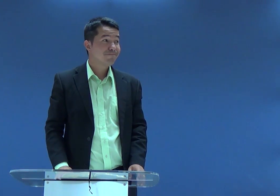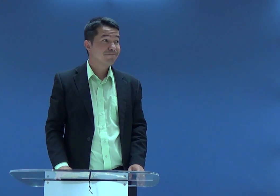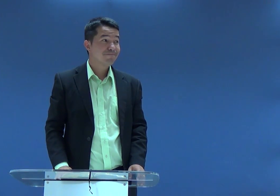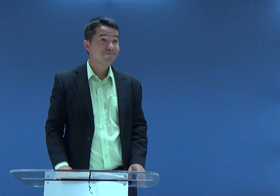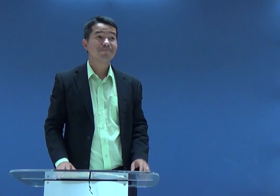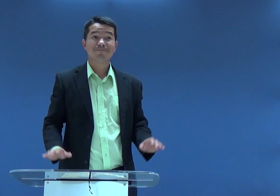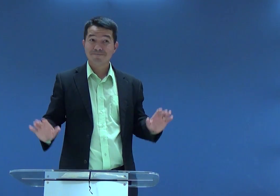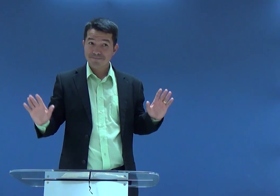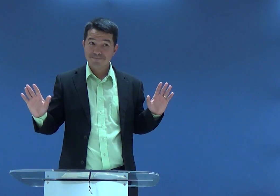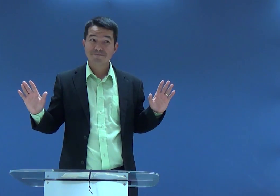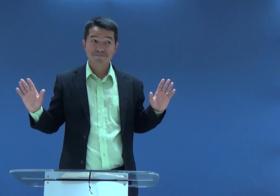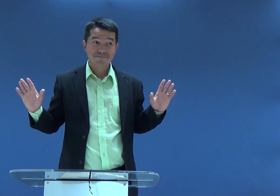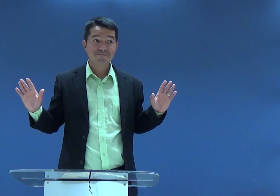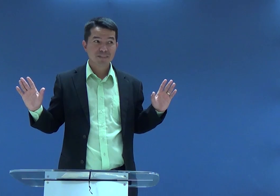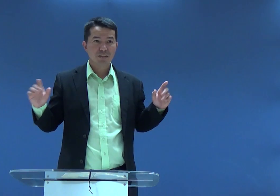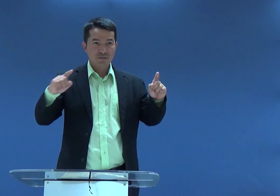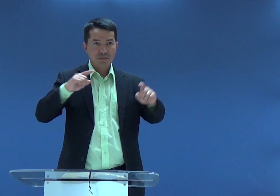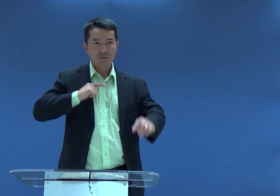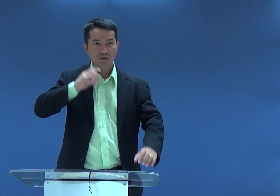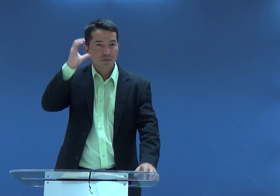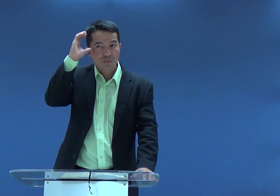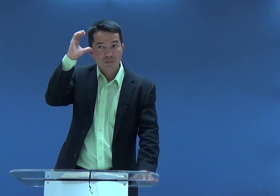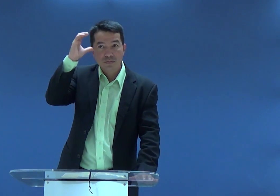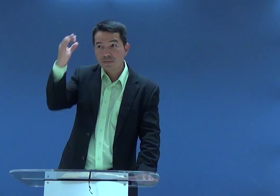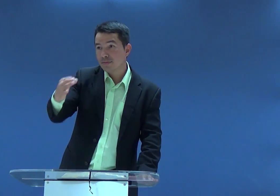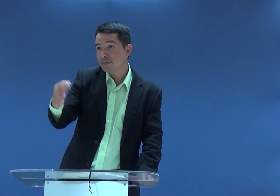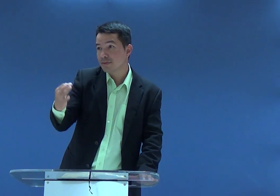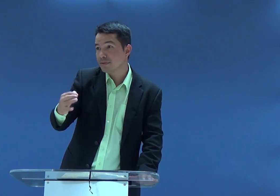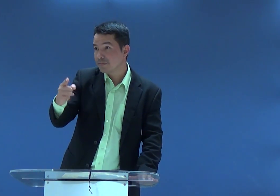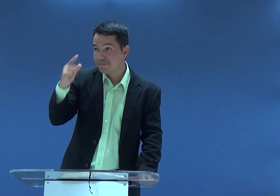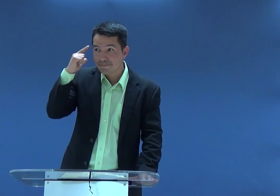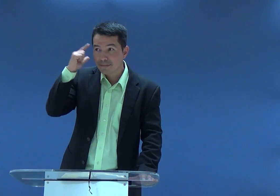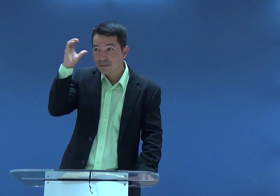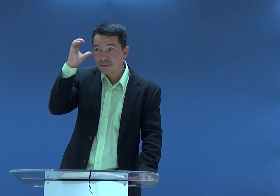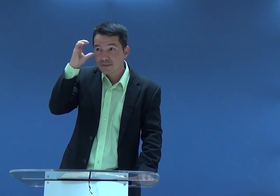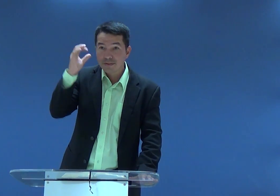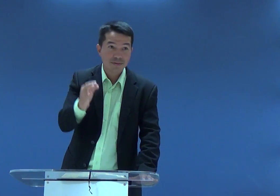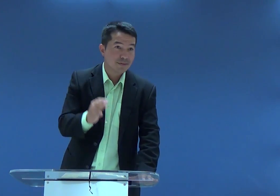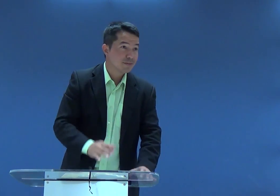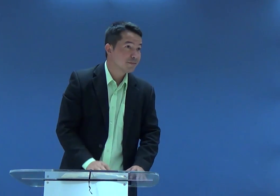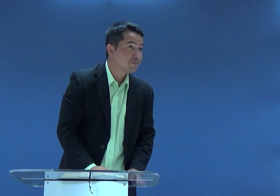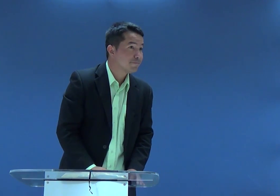E aí? Né? Você tem uma boa consciência?